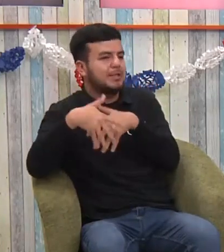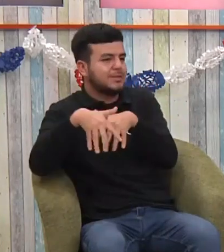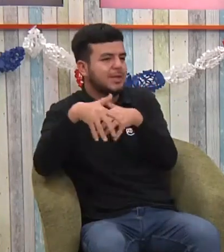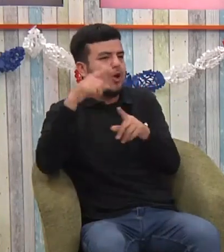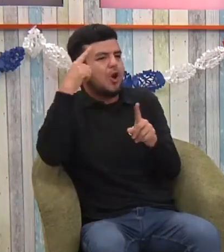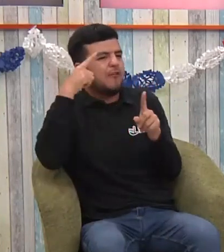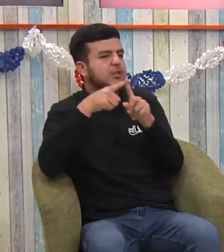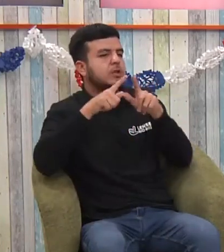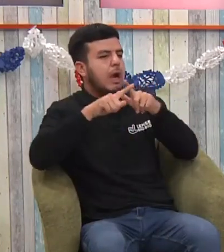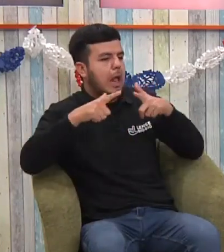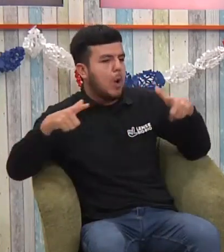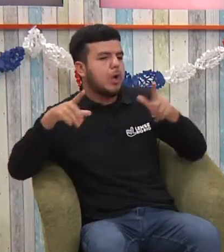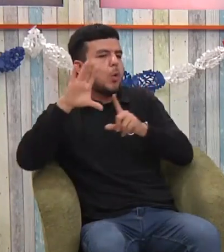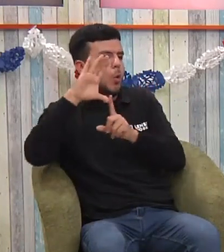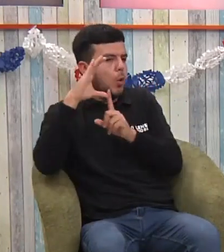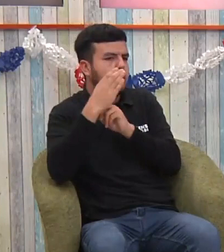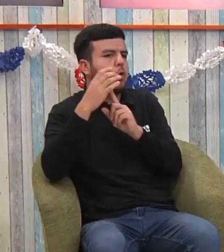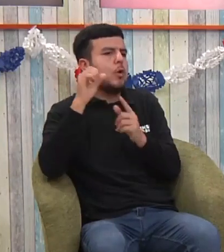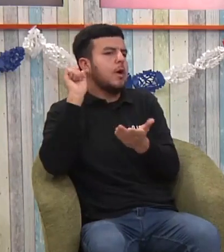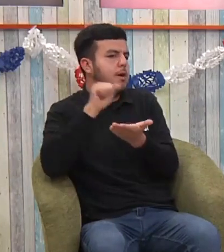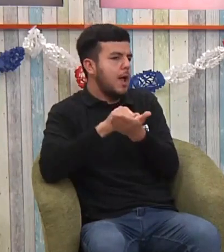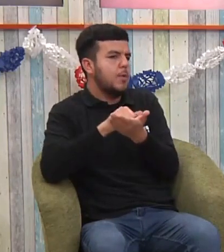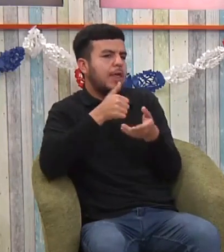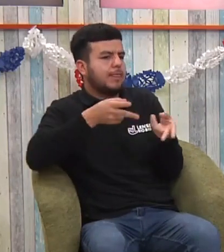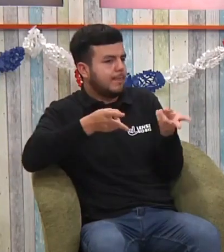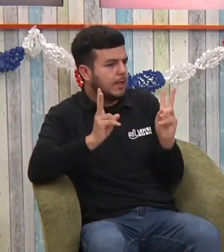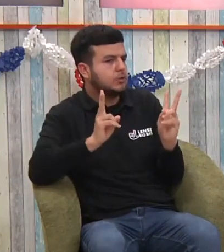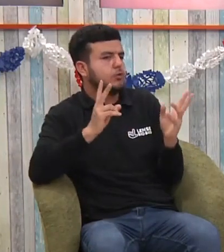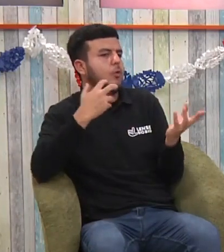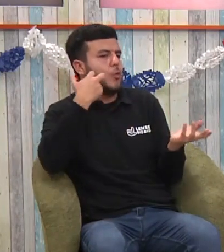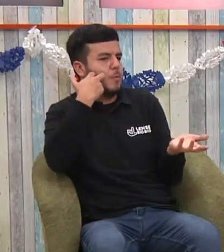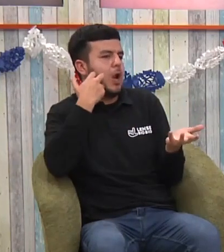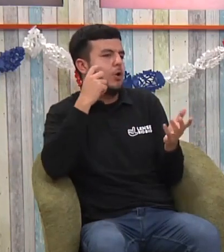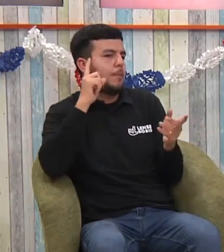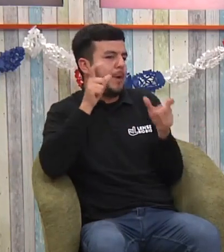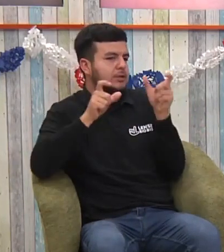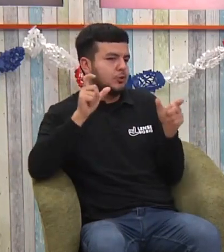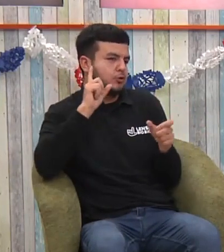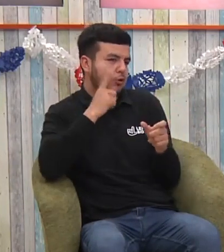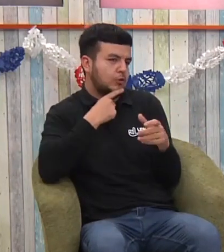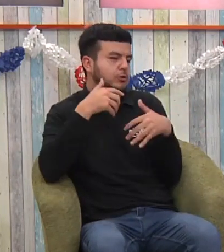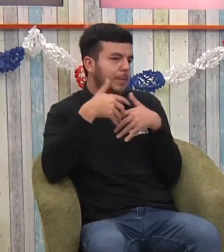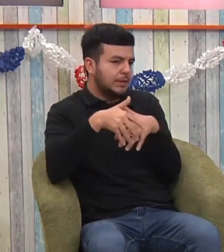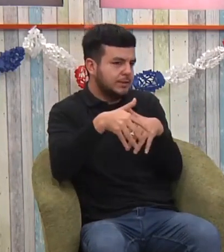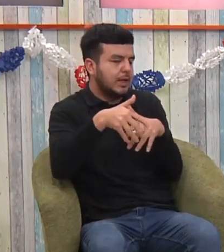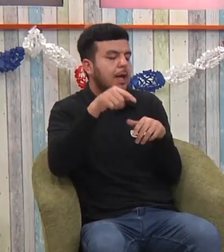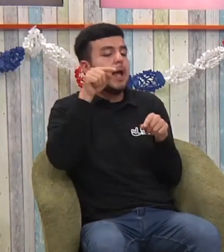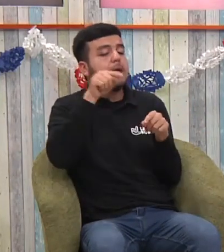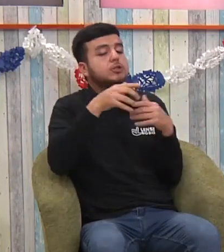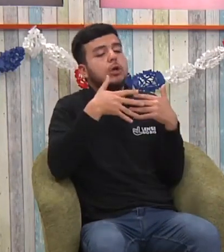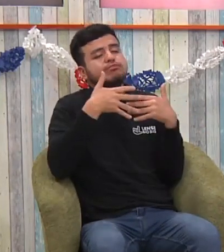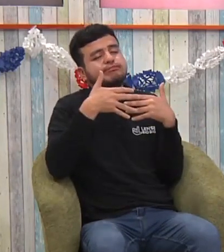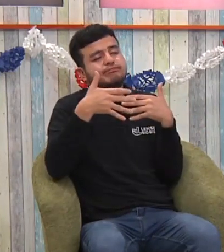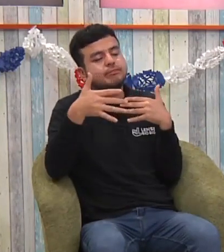interesadas. Entonces eso ha permitido que hoy día tengamos el reconocimiento de la lengua de señas como parte de nuestros derechos humanos básicos.